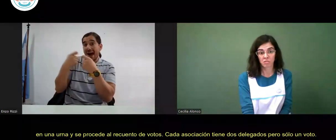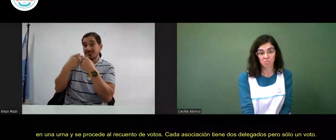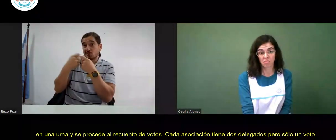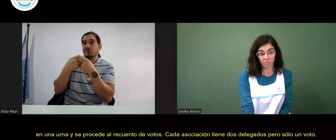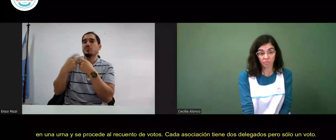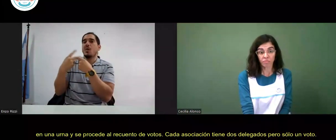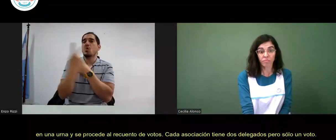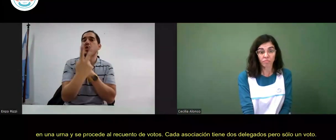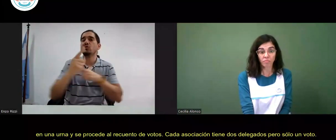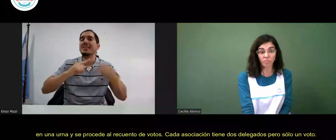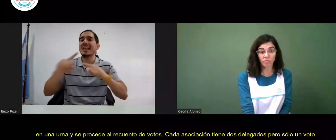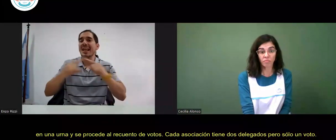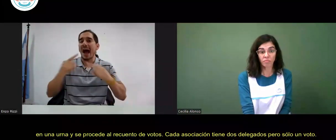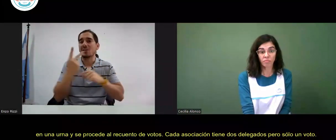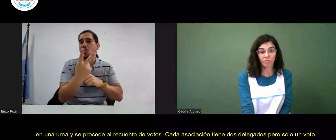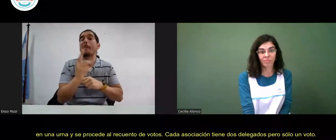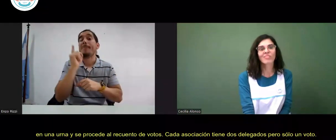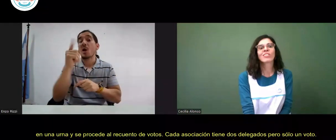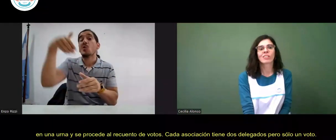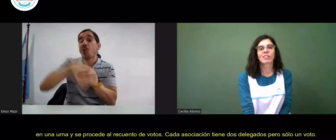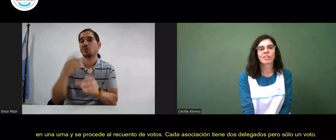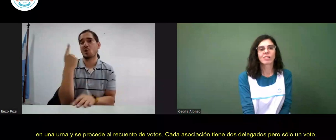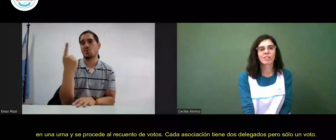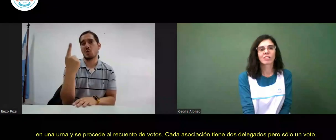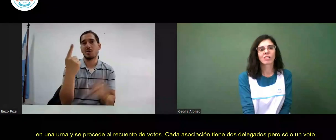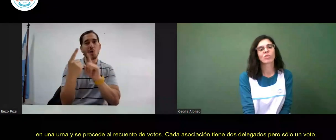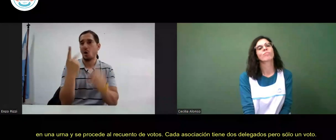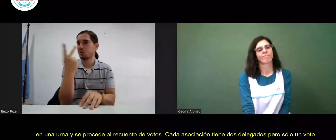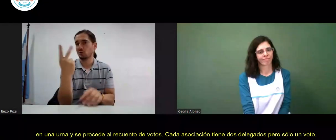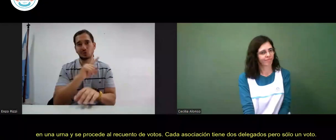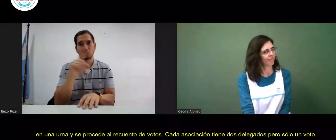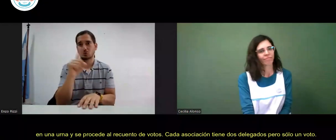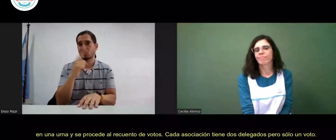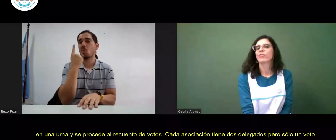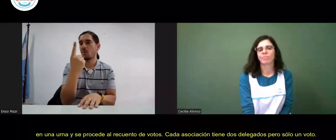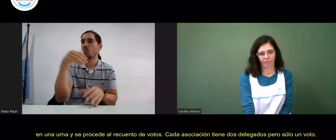recuento de votos cada asociación tiene dos delegados pero solo un voto